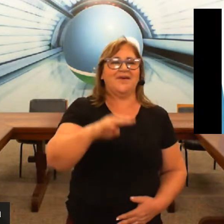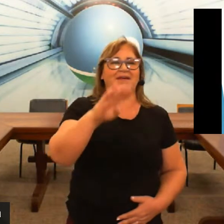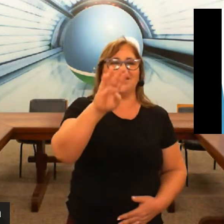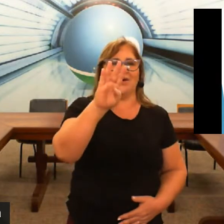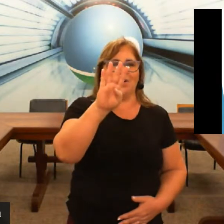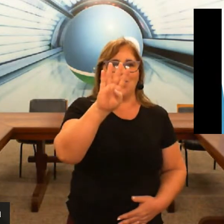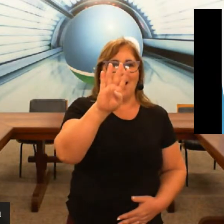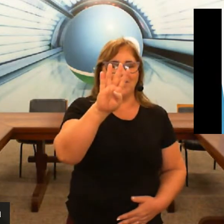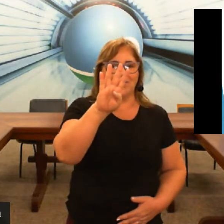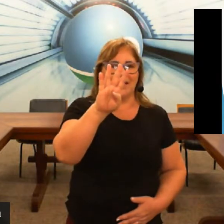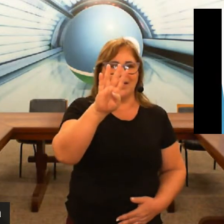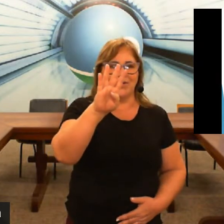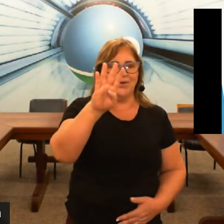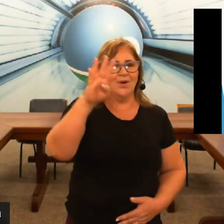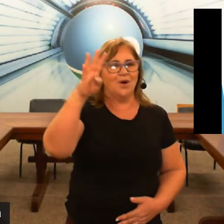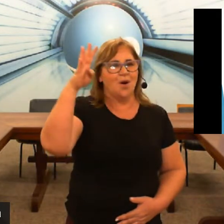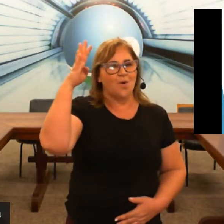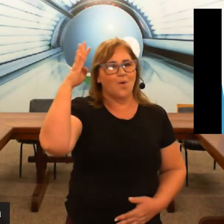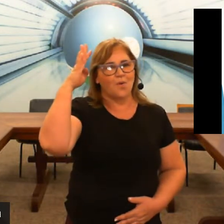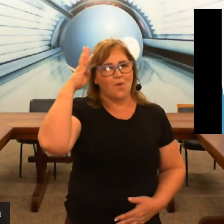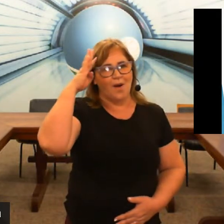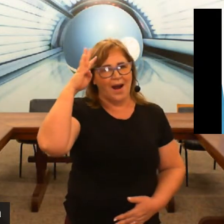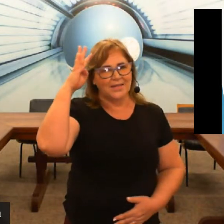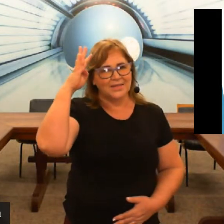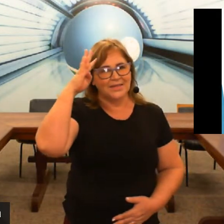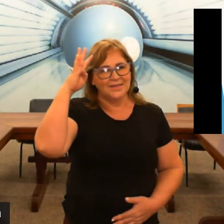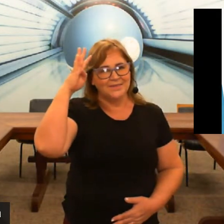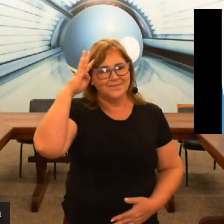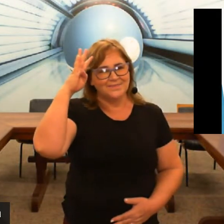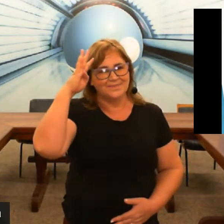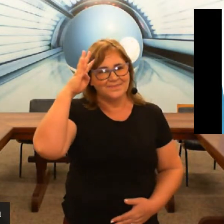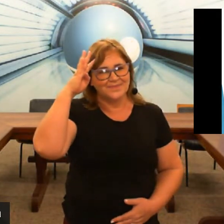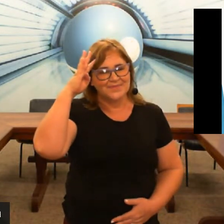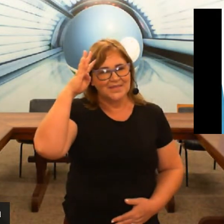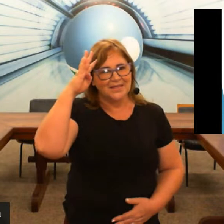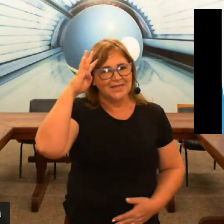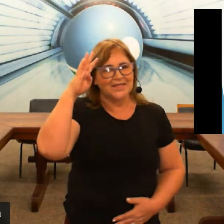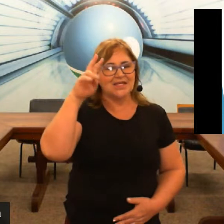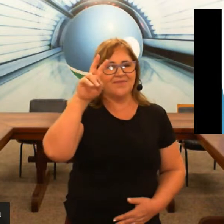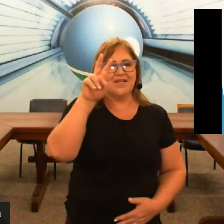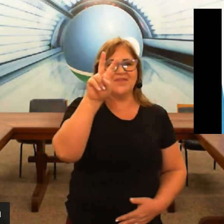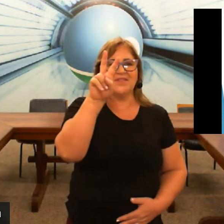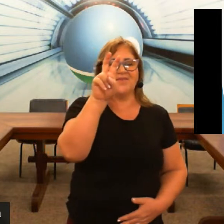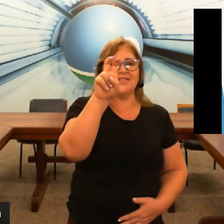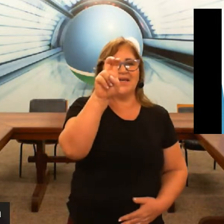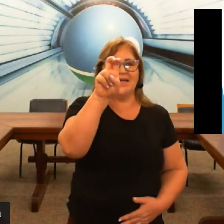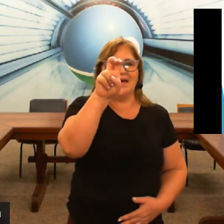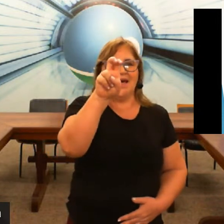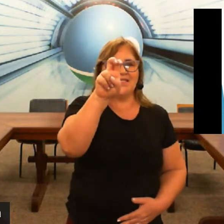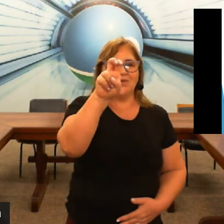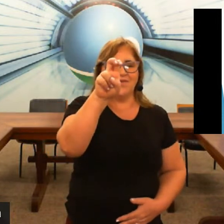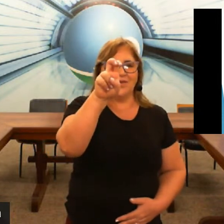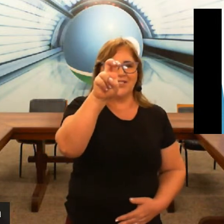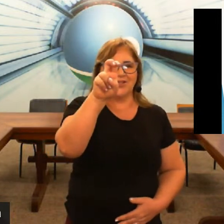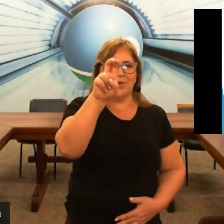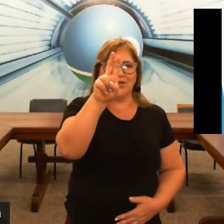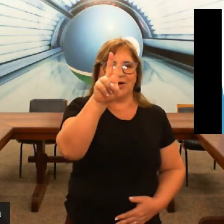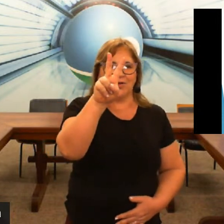-feira aqui ó quatro dedos quarta quinta-feira você vai fazer essa configuração de mão aqui ó